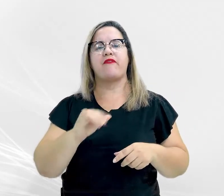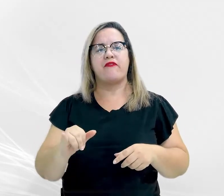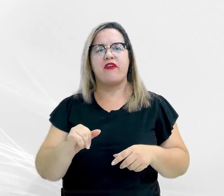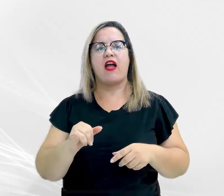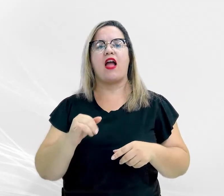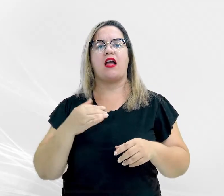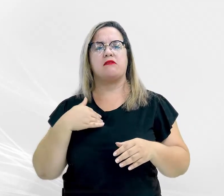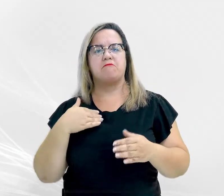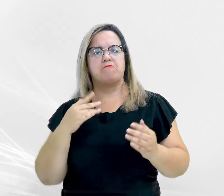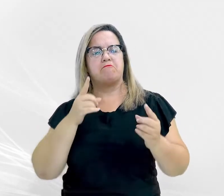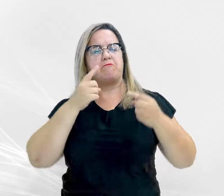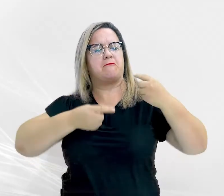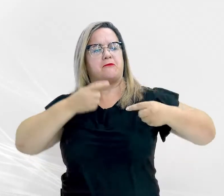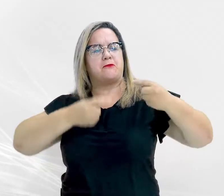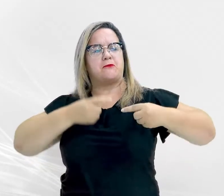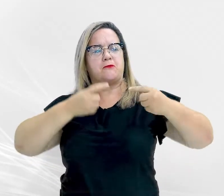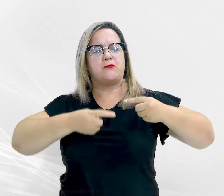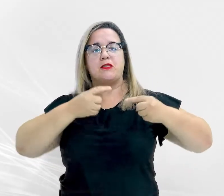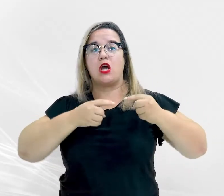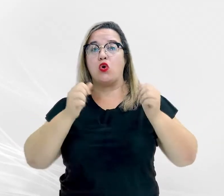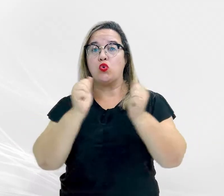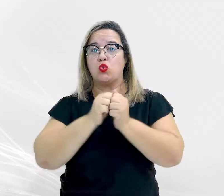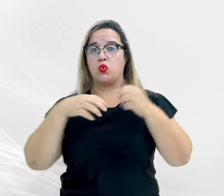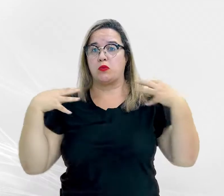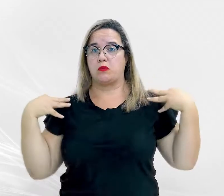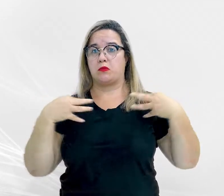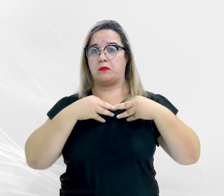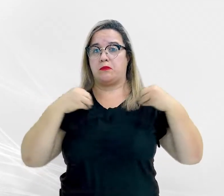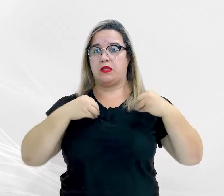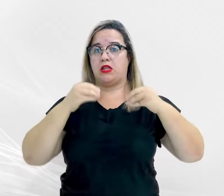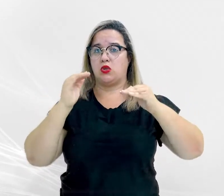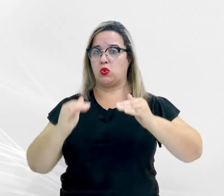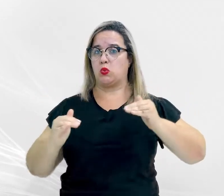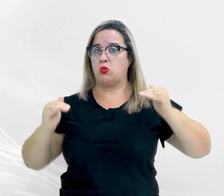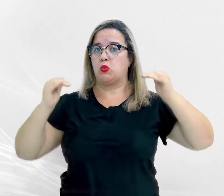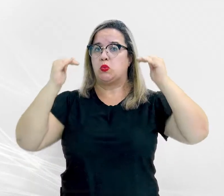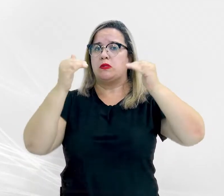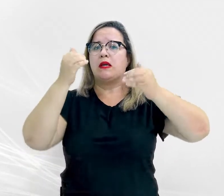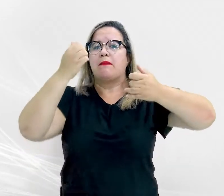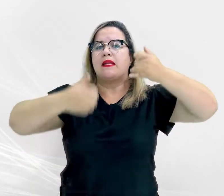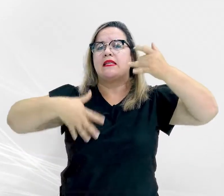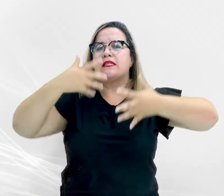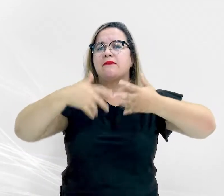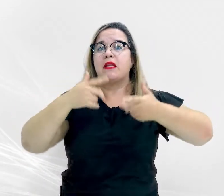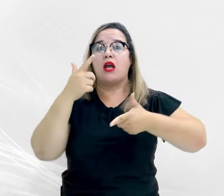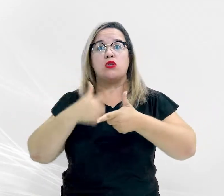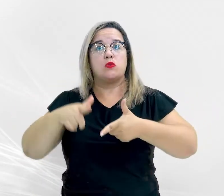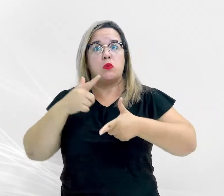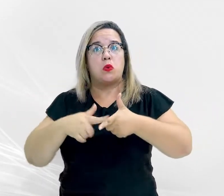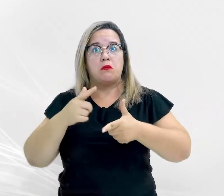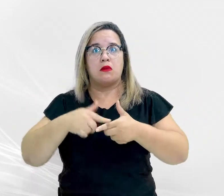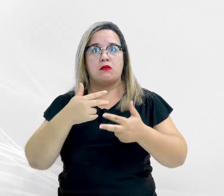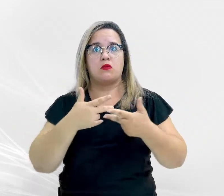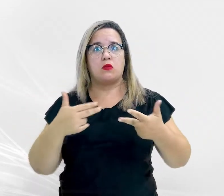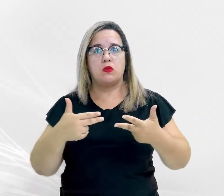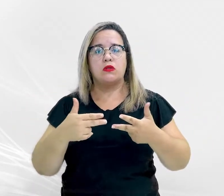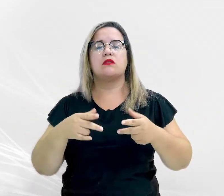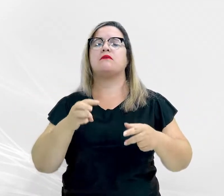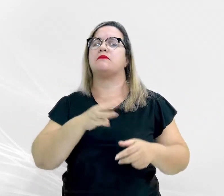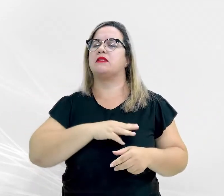discussão pessoal com os ministros dos tribunais superiores para explicar suas causas. E o Ministério Público também tem que ter essa oportunidade